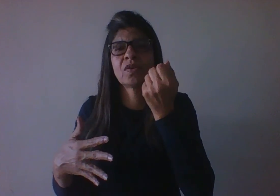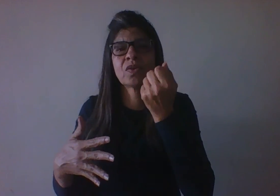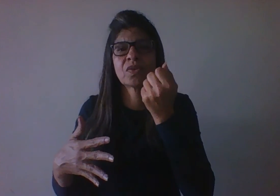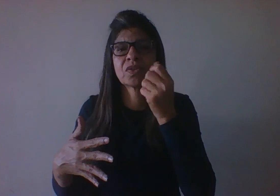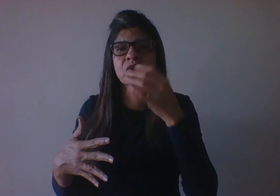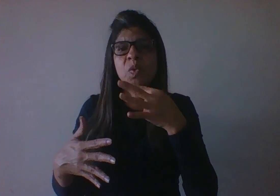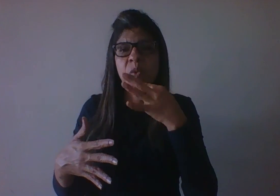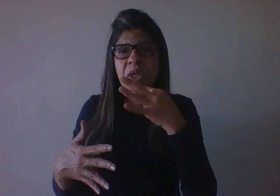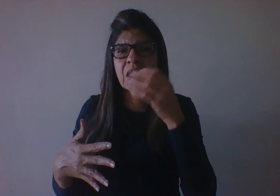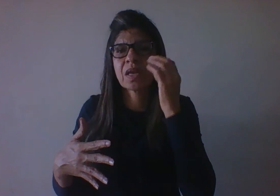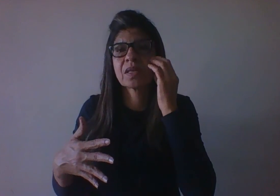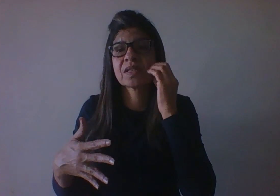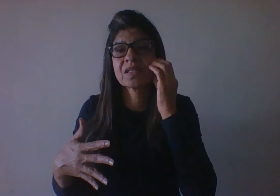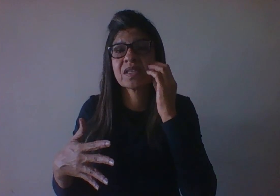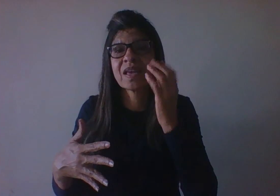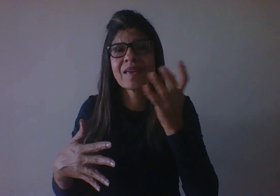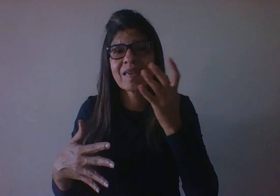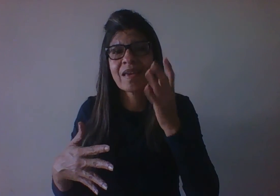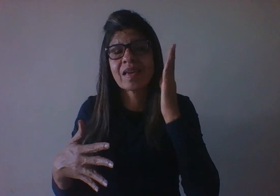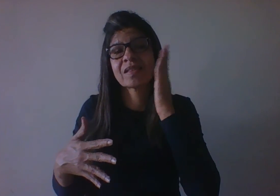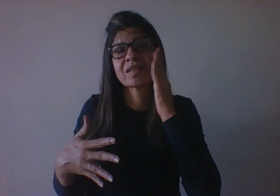é estimulada porque ela recebe